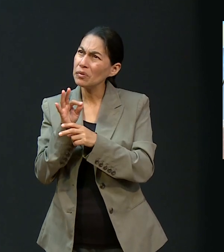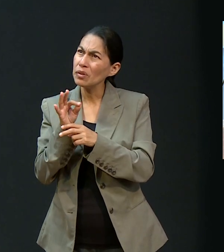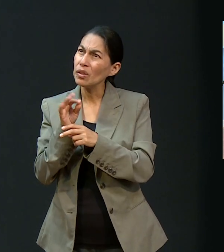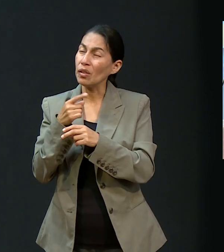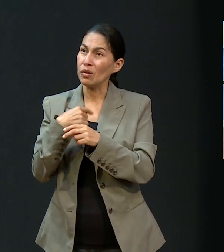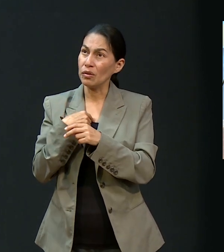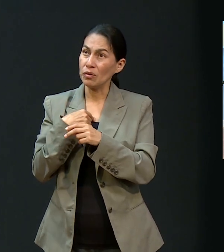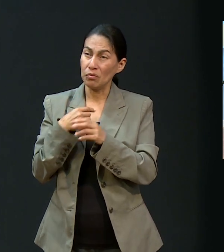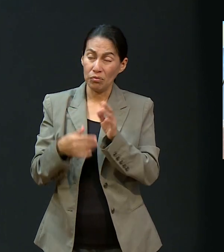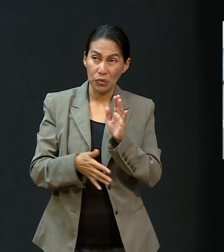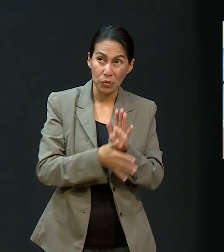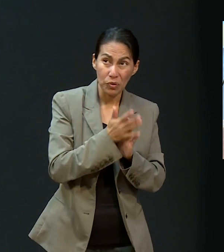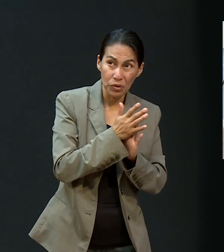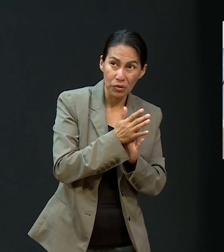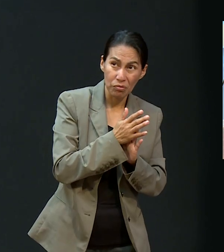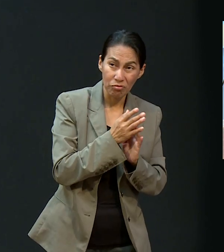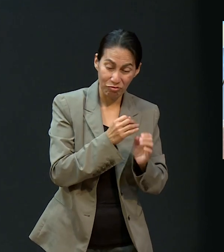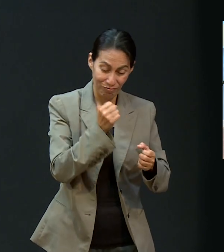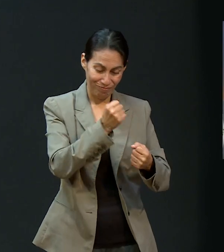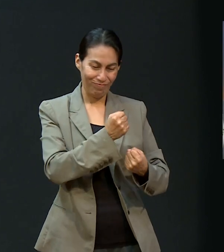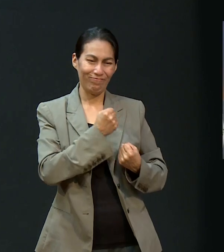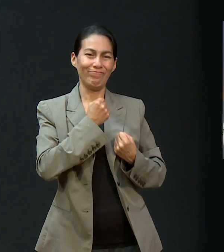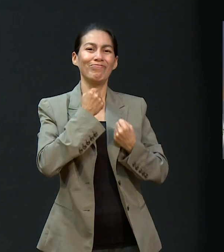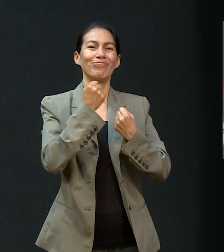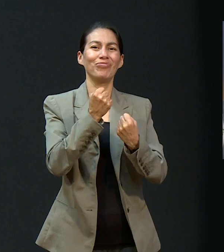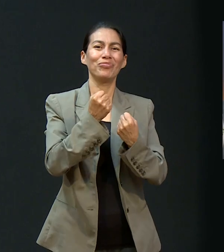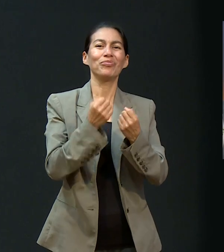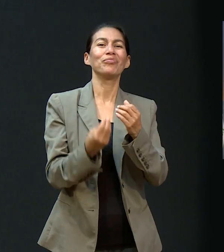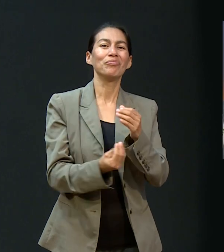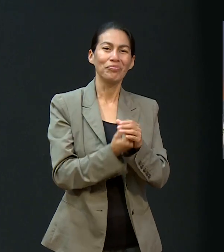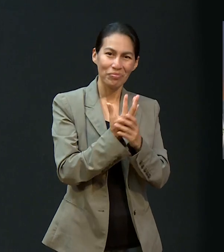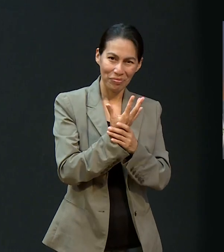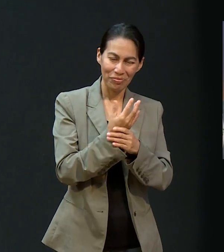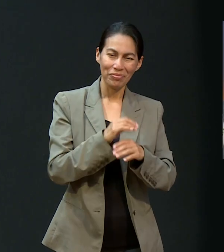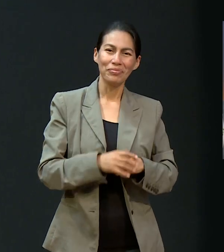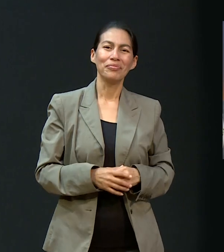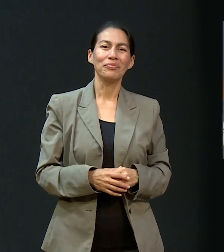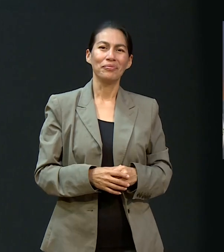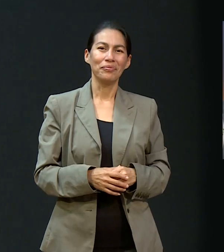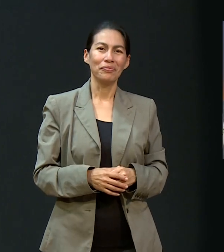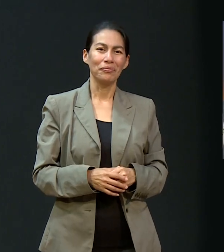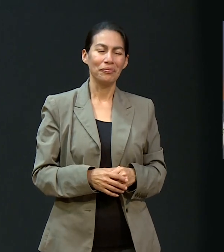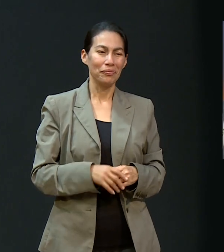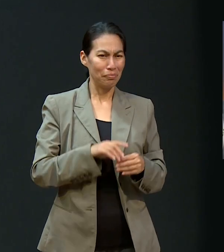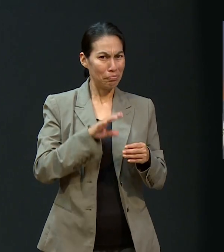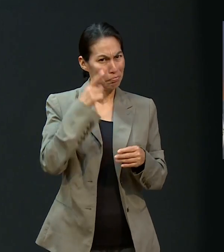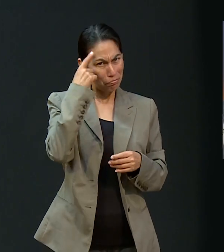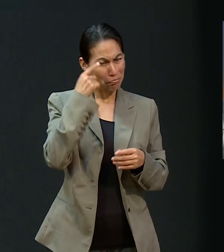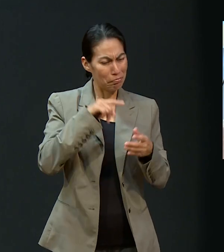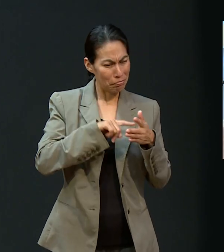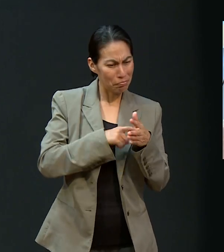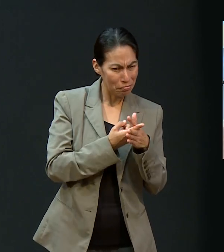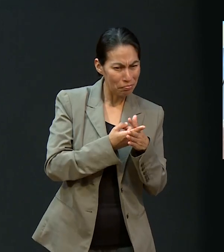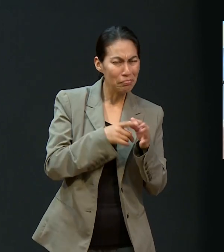renueva mis fuerzas y es decir, iniciamos otra vez con Dios. Sí,